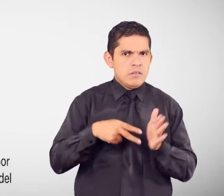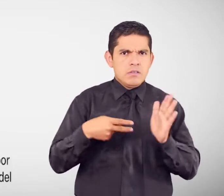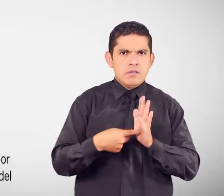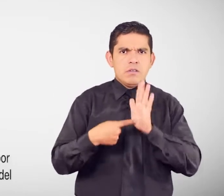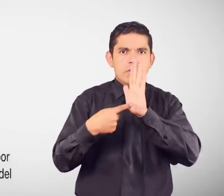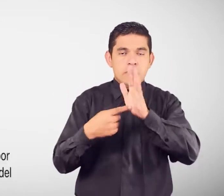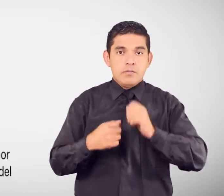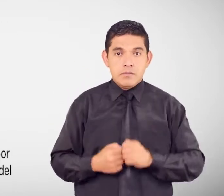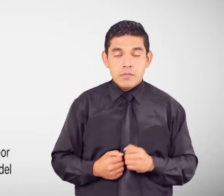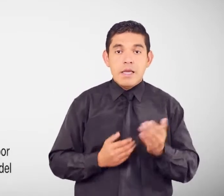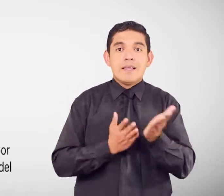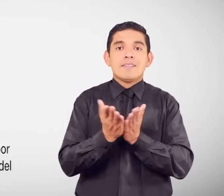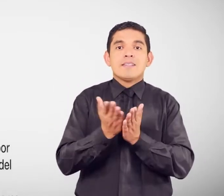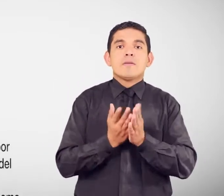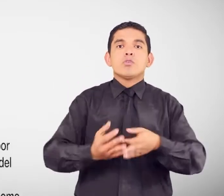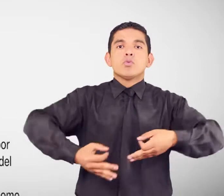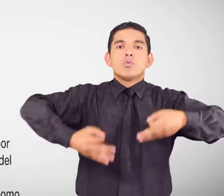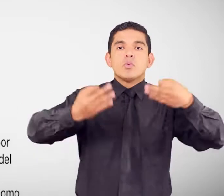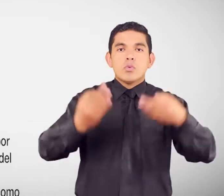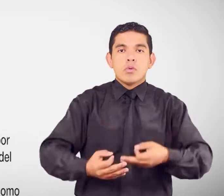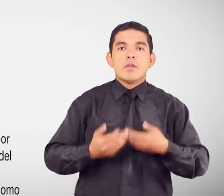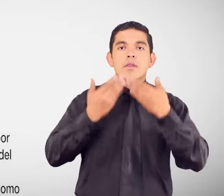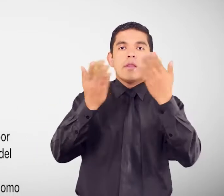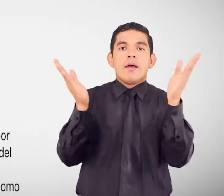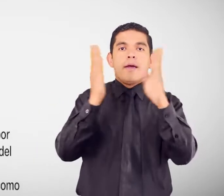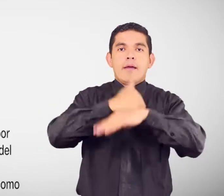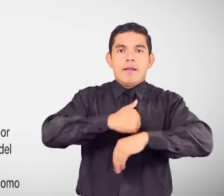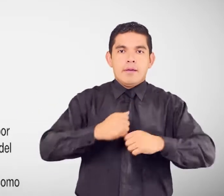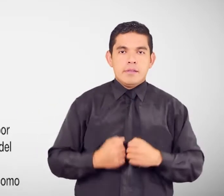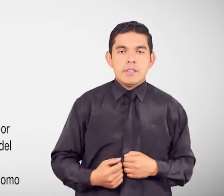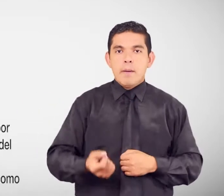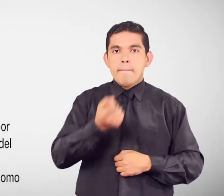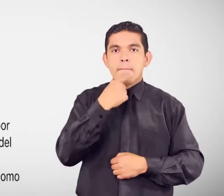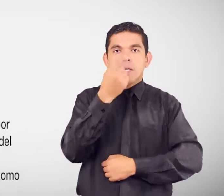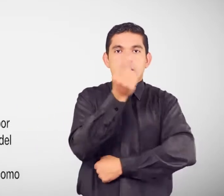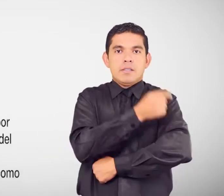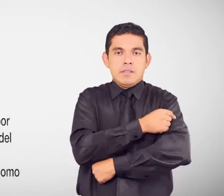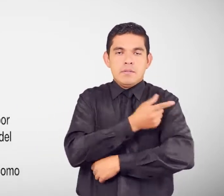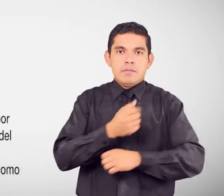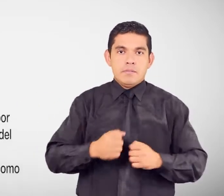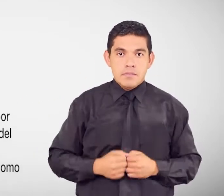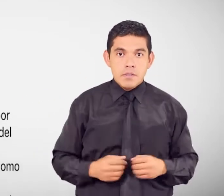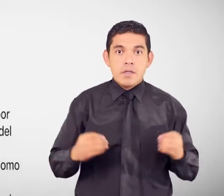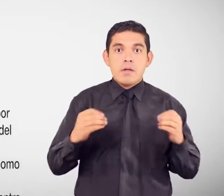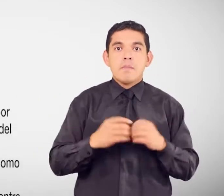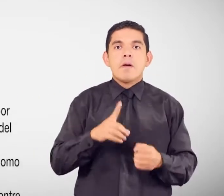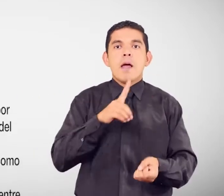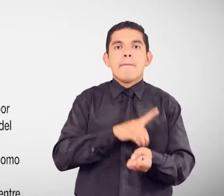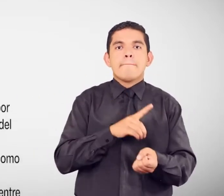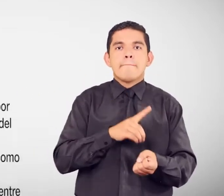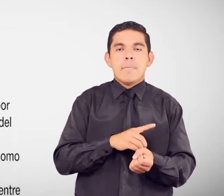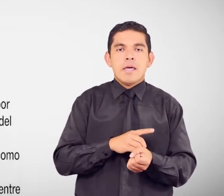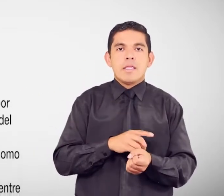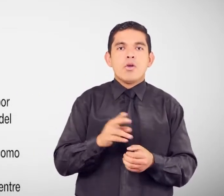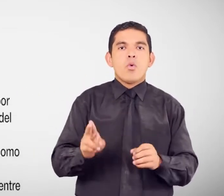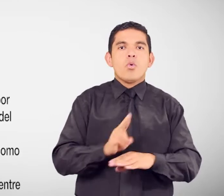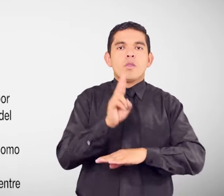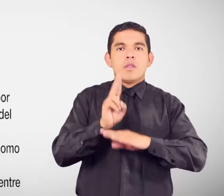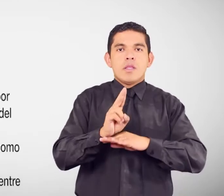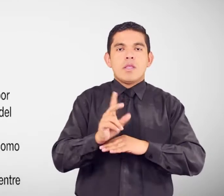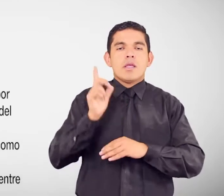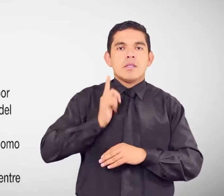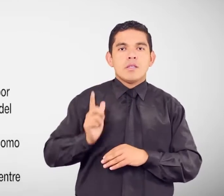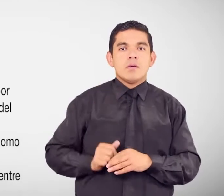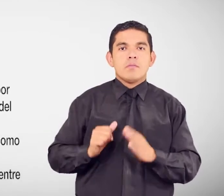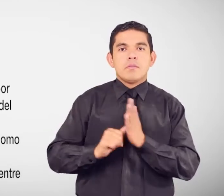servicio Orientado a la entrega Gratuita De medicamentos Prescritos Por los médicos De las unidades De salud Del ministerio De salud